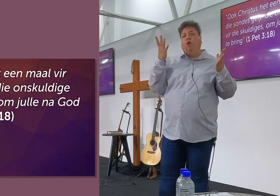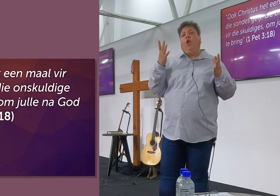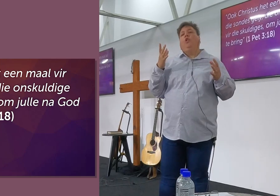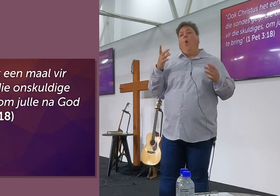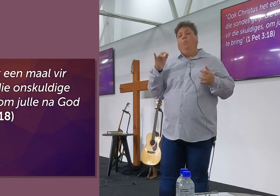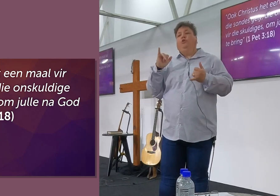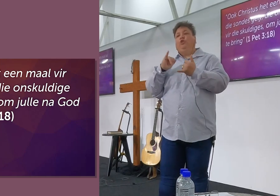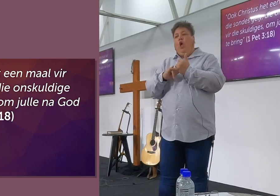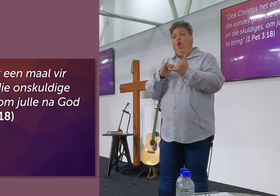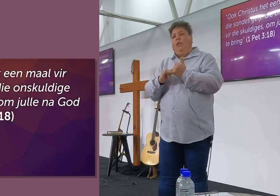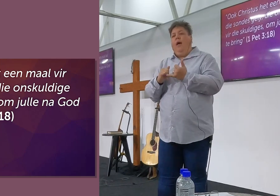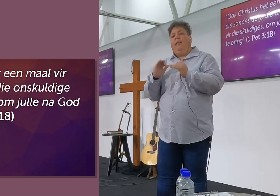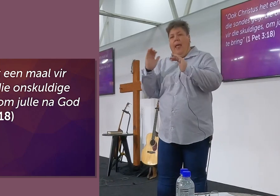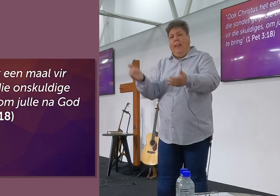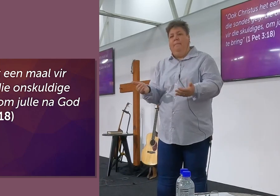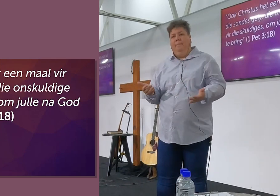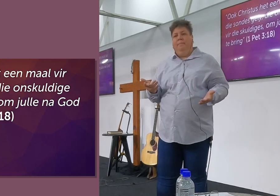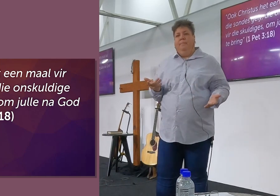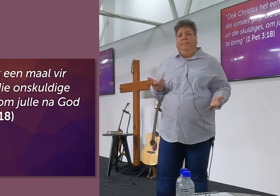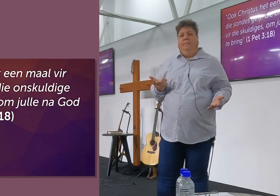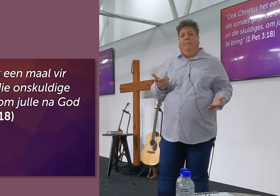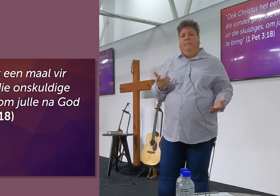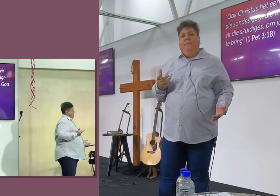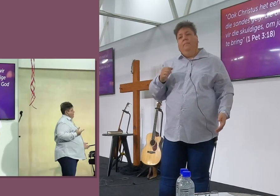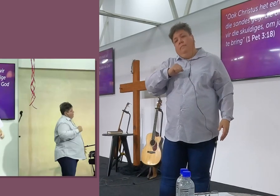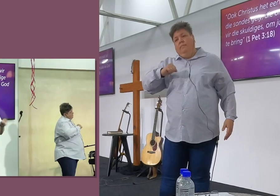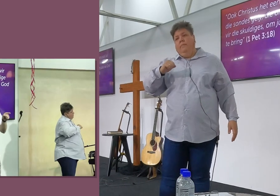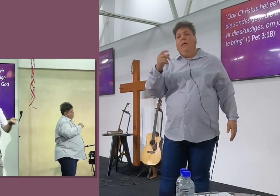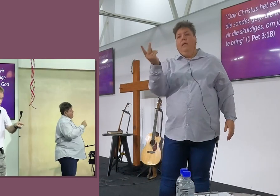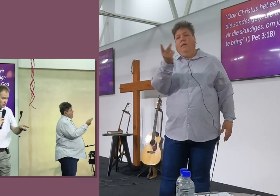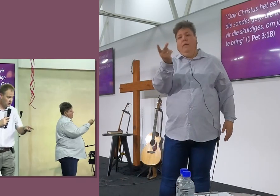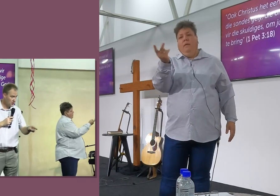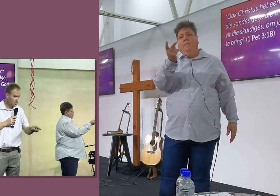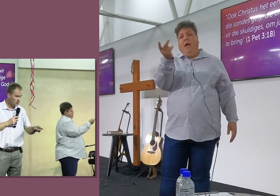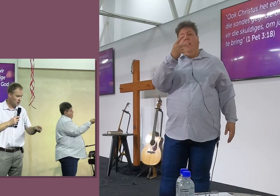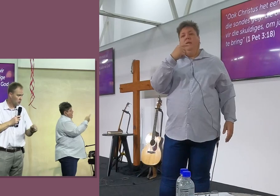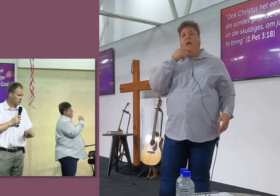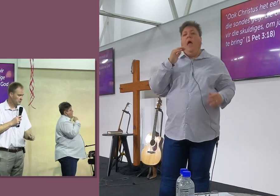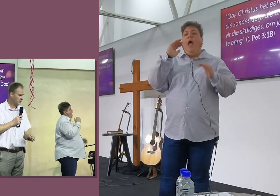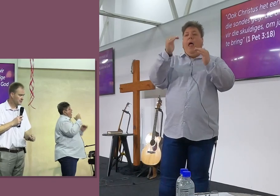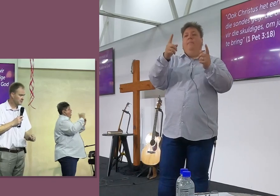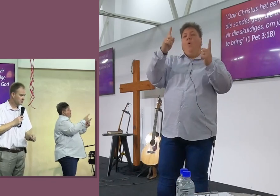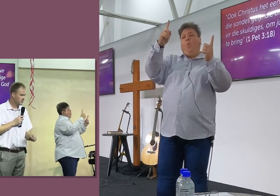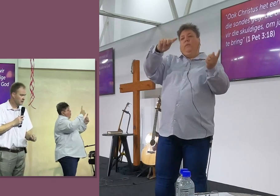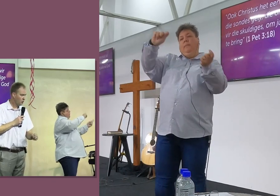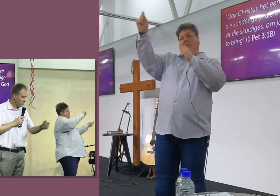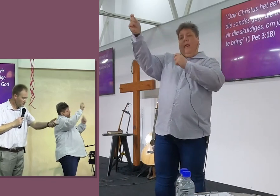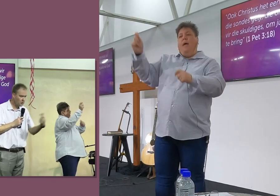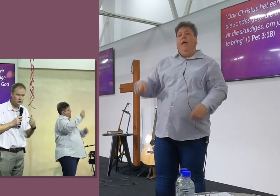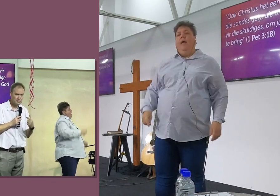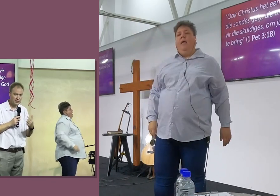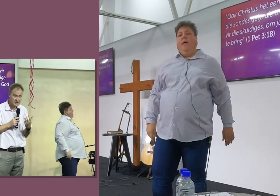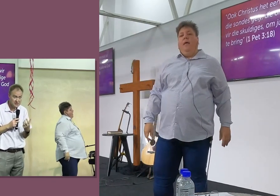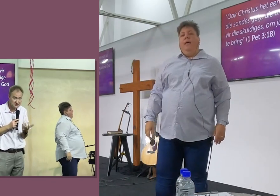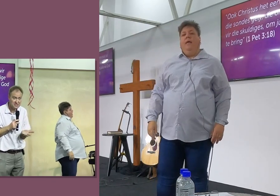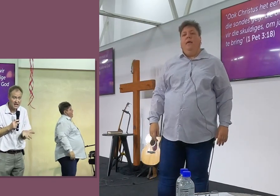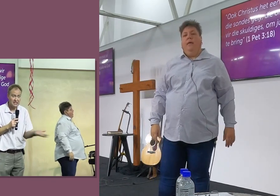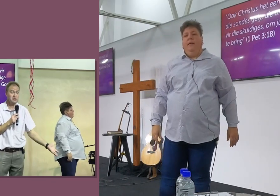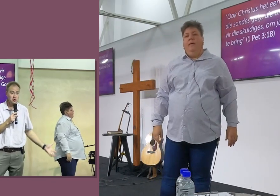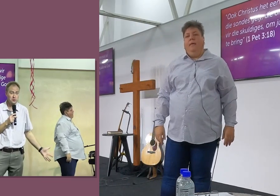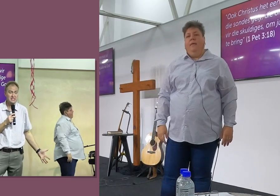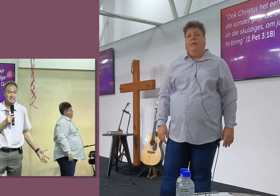Om jylle, Na God te bring, Stamp die ou langs aan, En sê, Om jou, Na God te bring, Om jou na God te bring, Dit